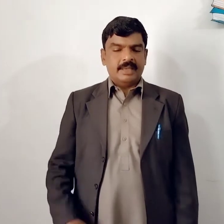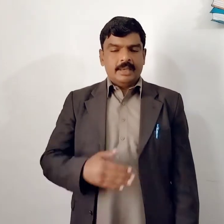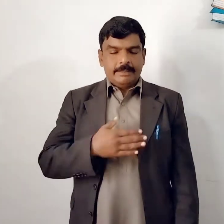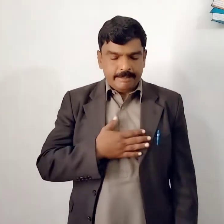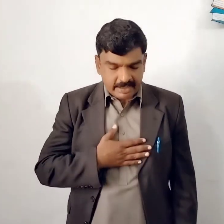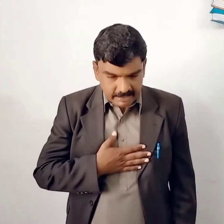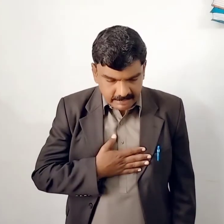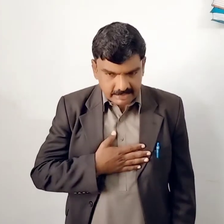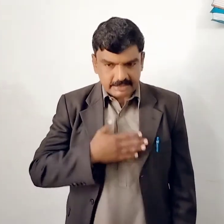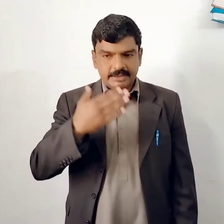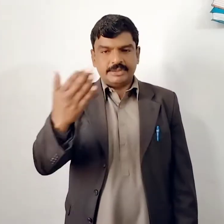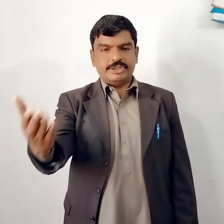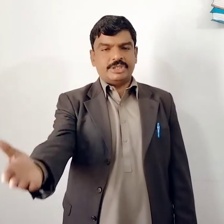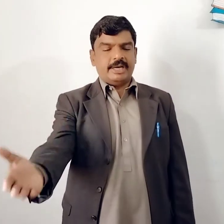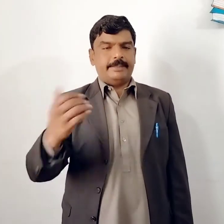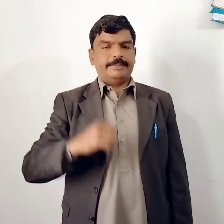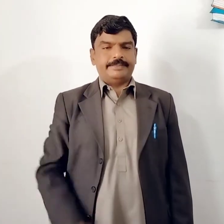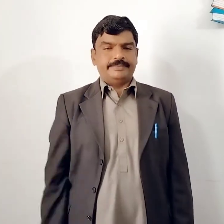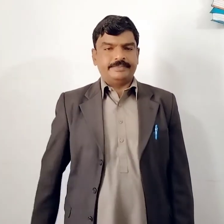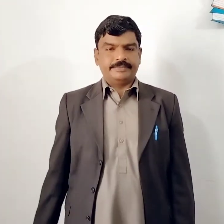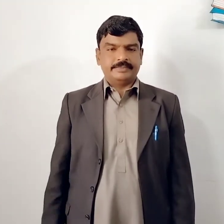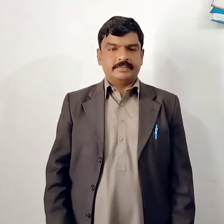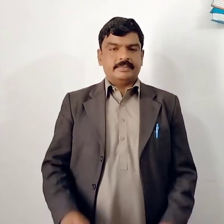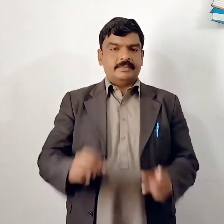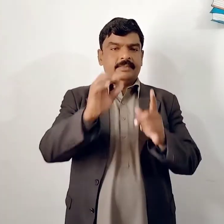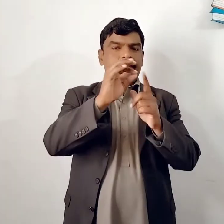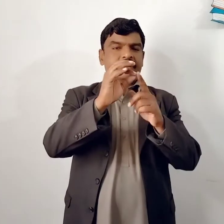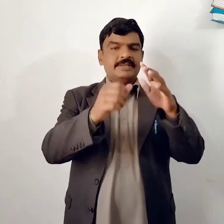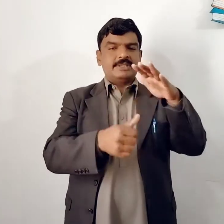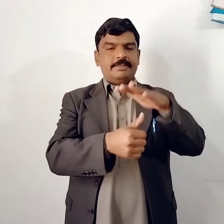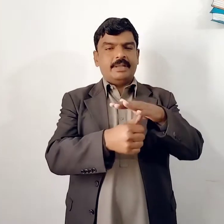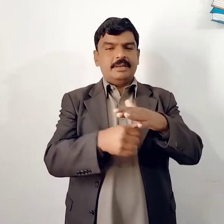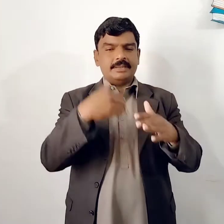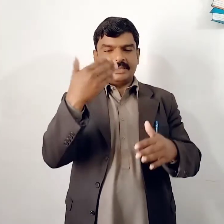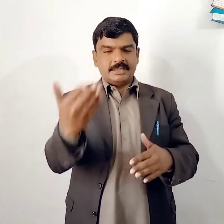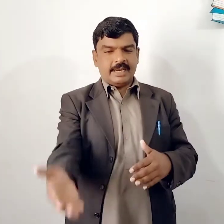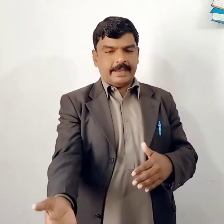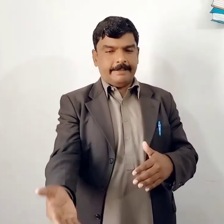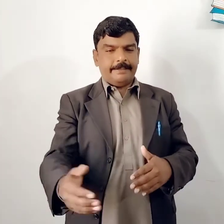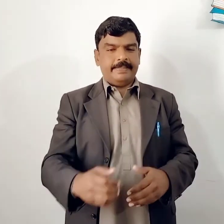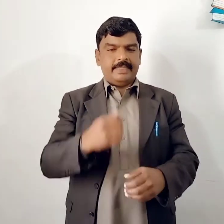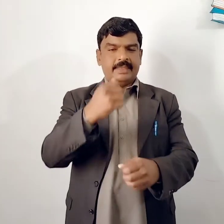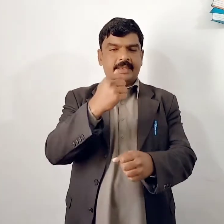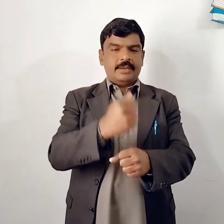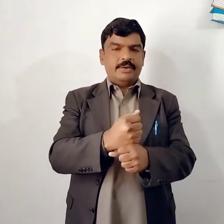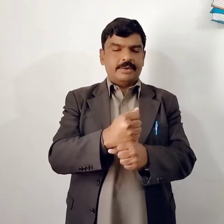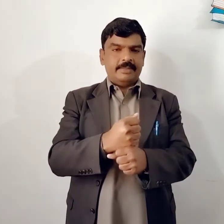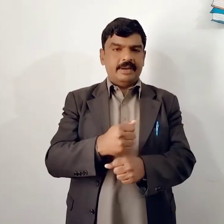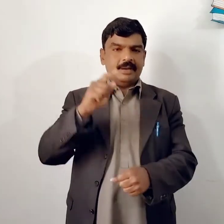بخدمت جناب پرنسپل ساہے گورنمنٹ